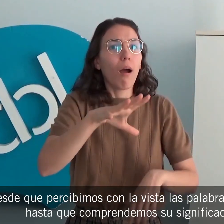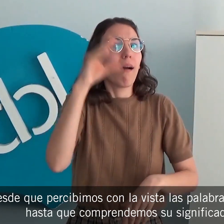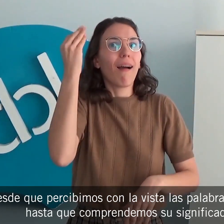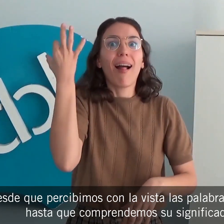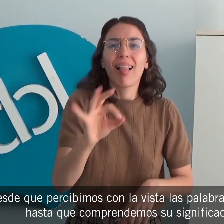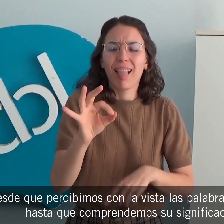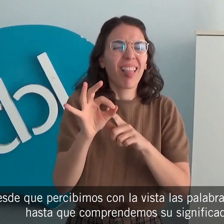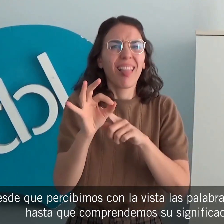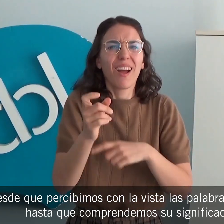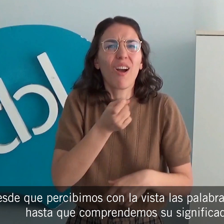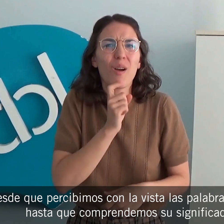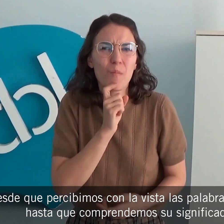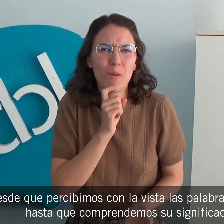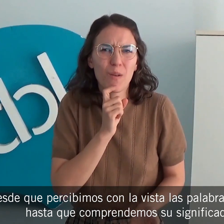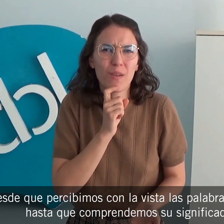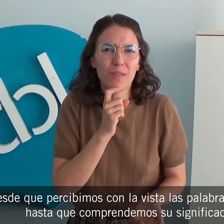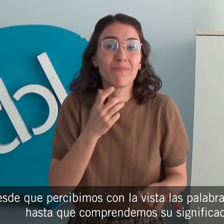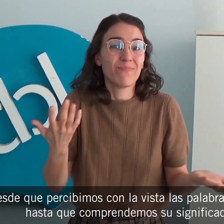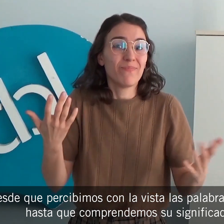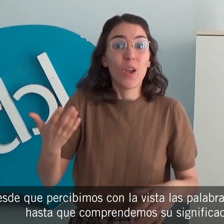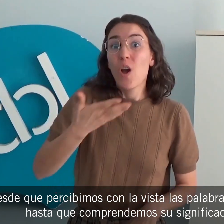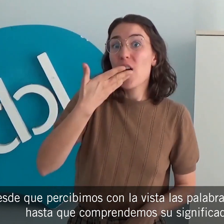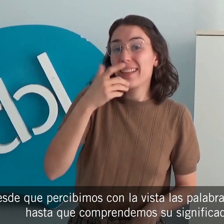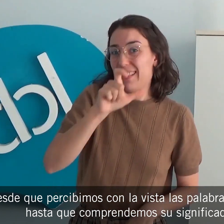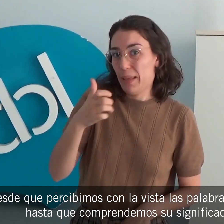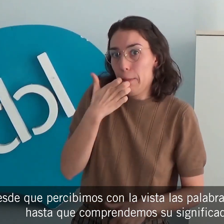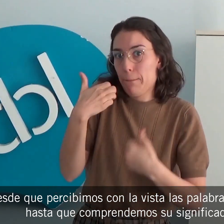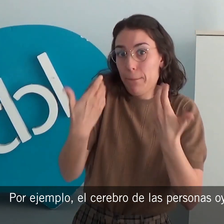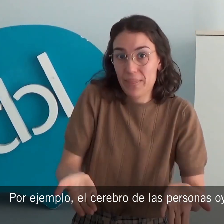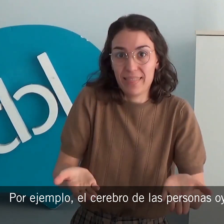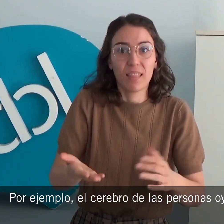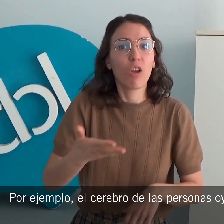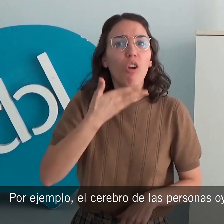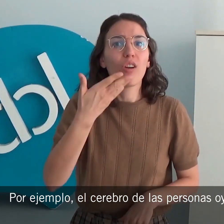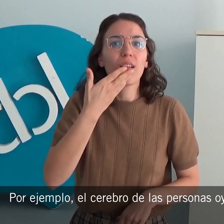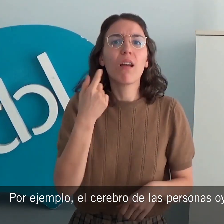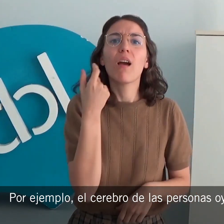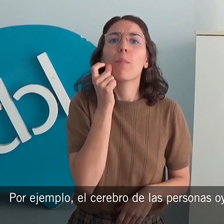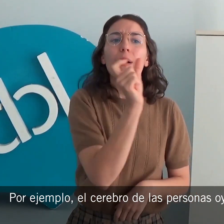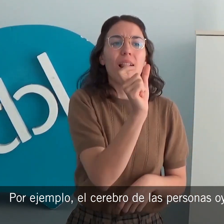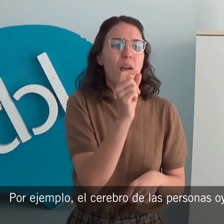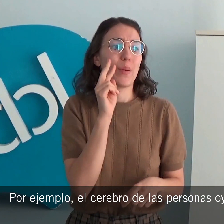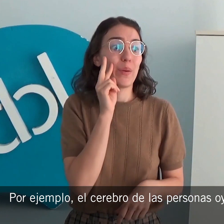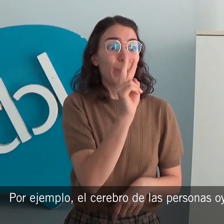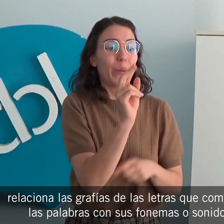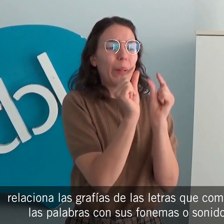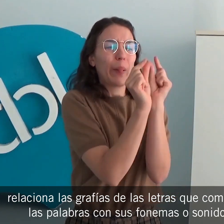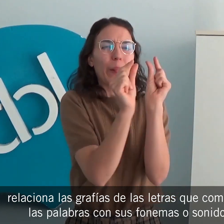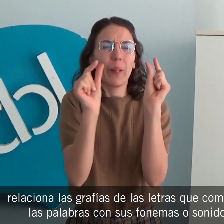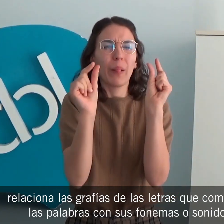la vista las palabras escritas hasta que comprendemos su significado? Por ejemplo, el cerebro de las personas oyentes relaciona las